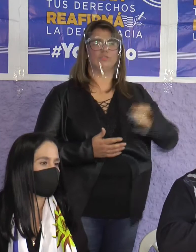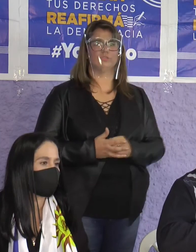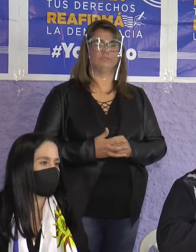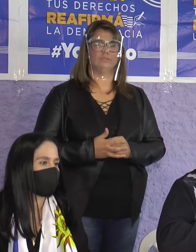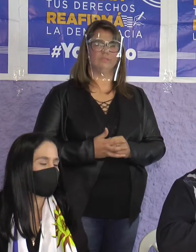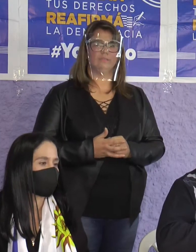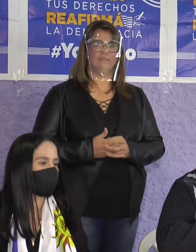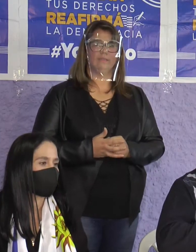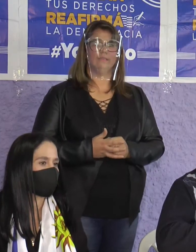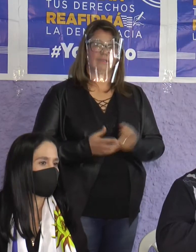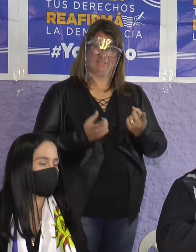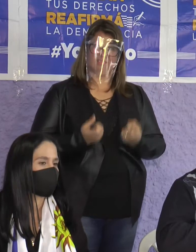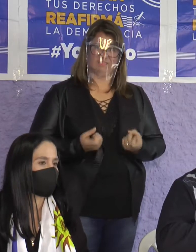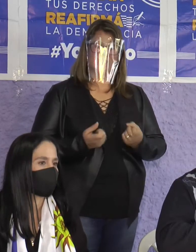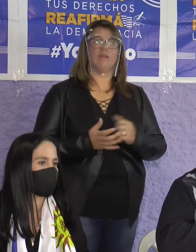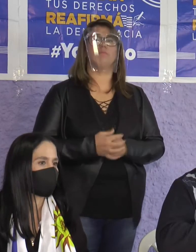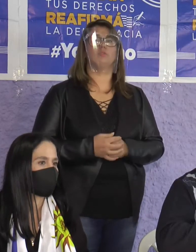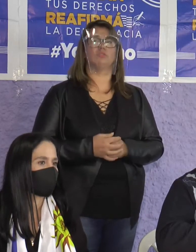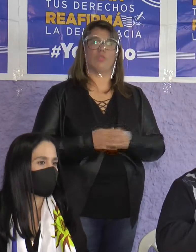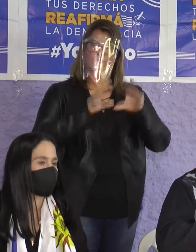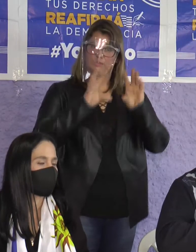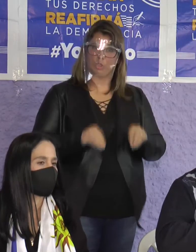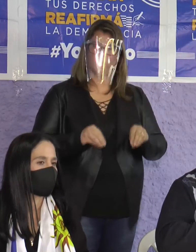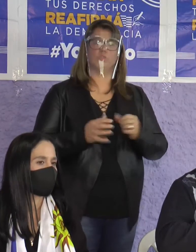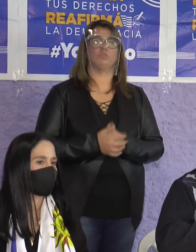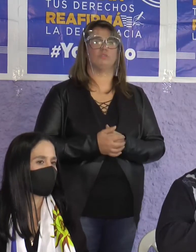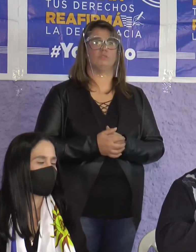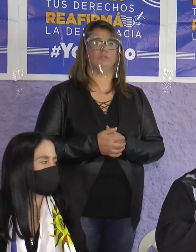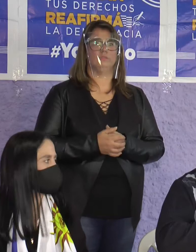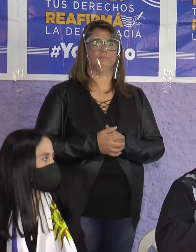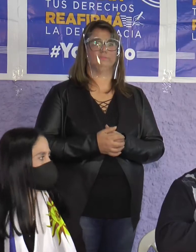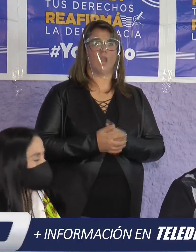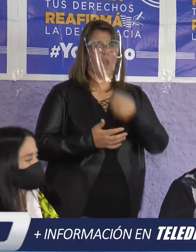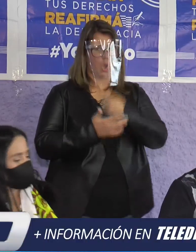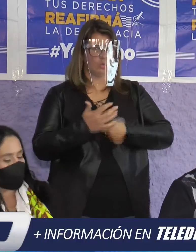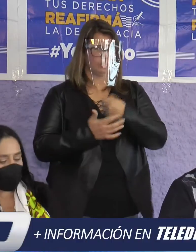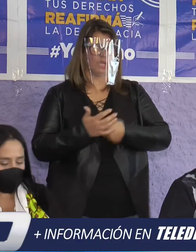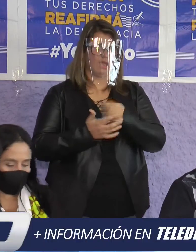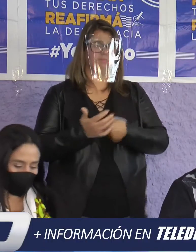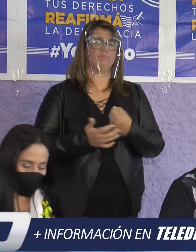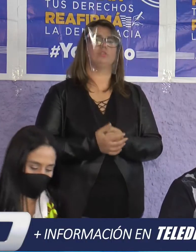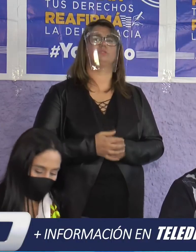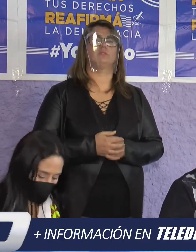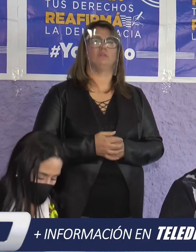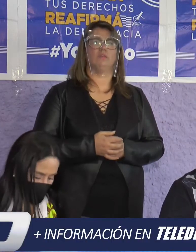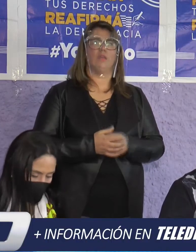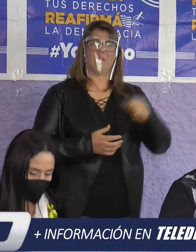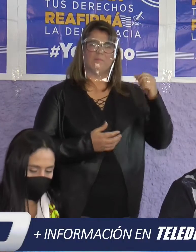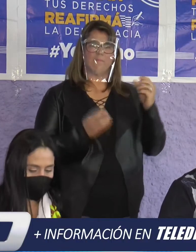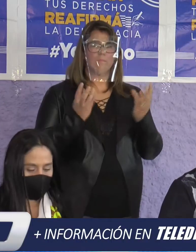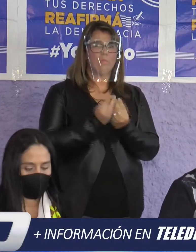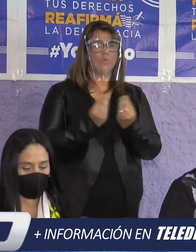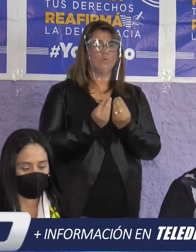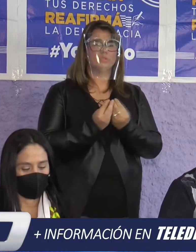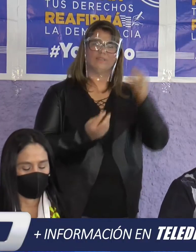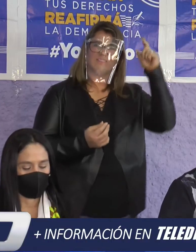conservador y donde enfrentamos a veces estereotipos y desde los sindicatos a veces se nos tilda como